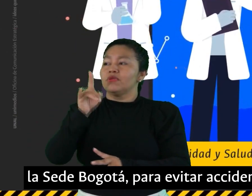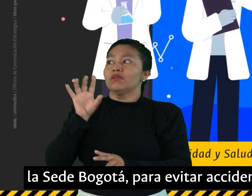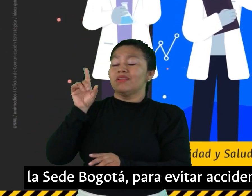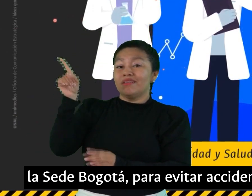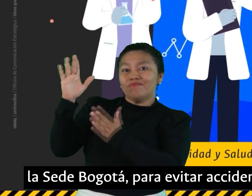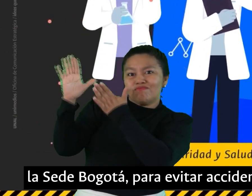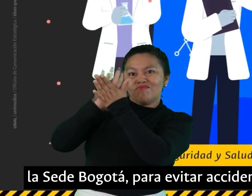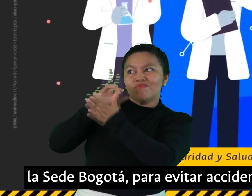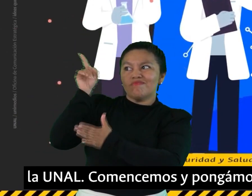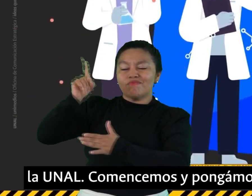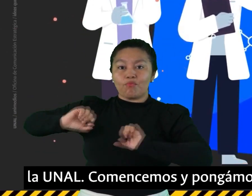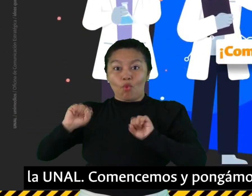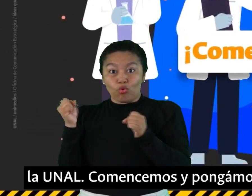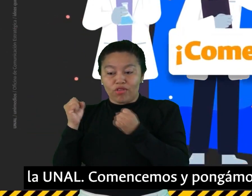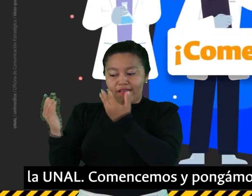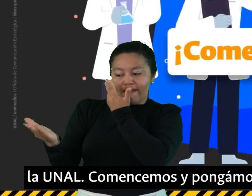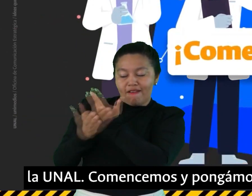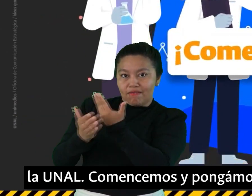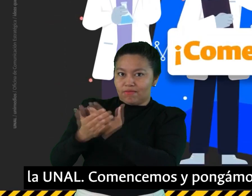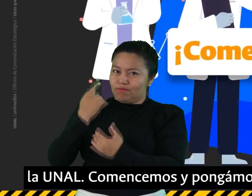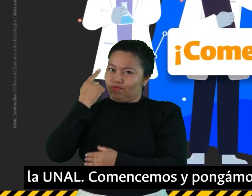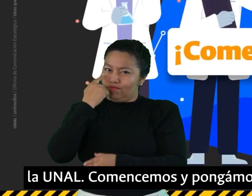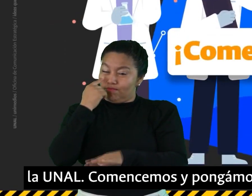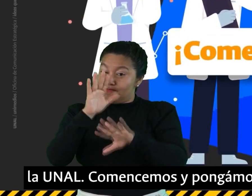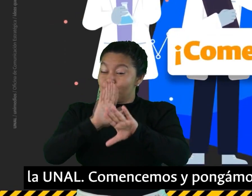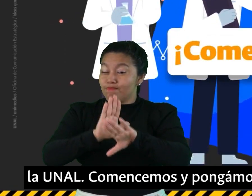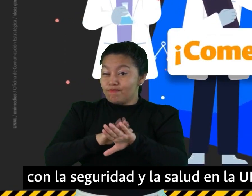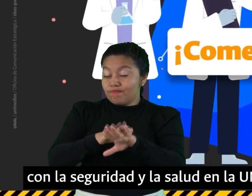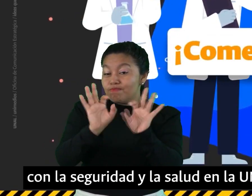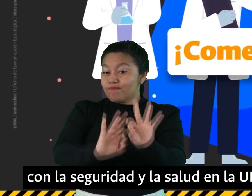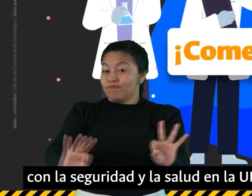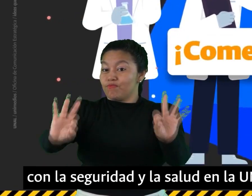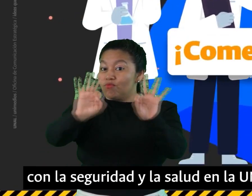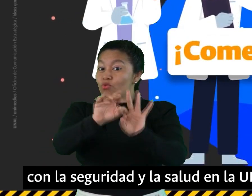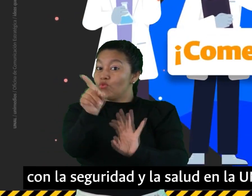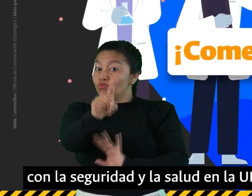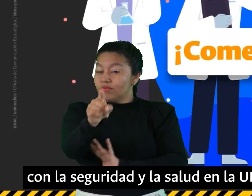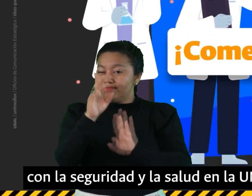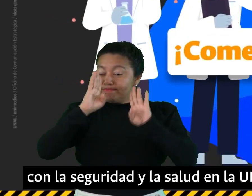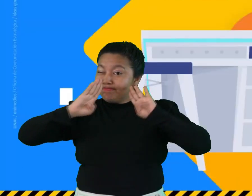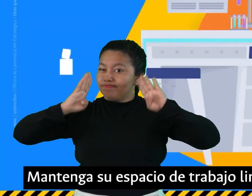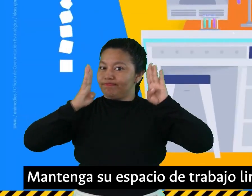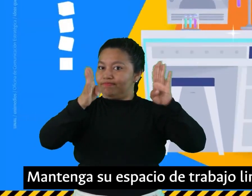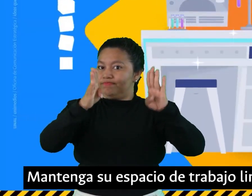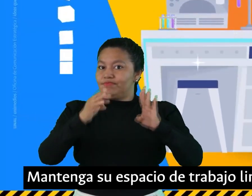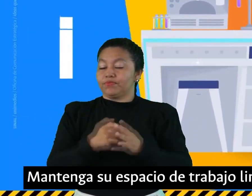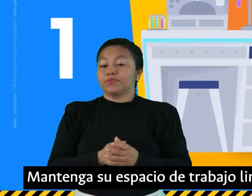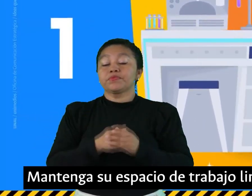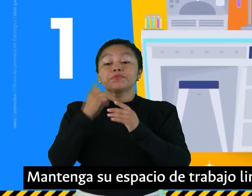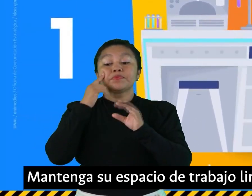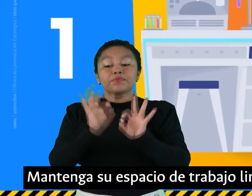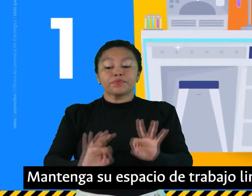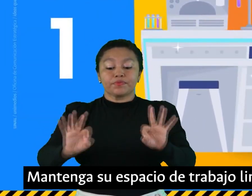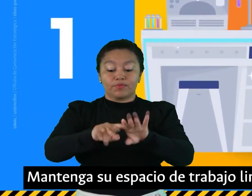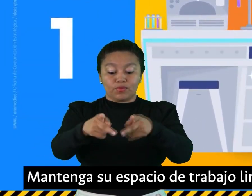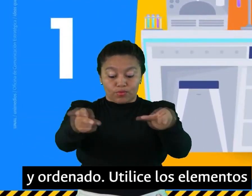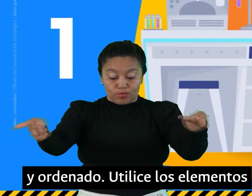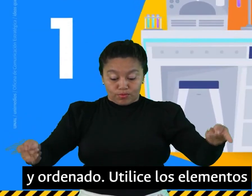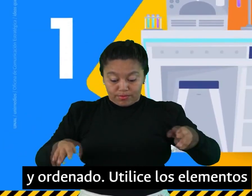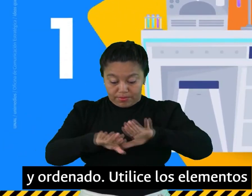accidentes en la UNAR. Comencemos y pongámonos en línea con la seguridad y la salud en la UNAR. Mantenga su espacio de trabajo limpio y ordenado.